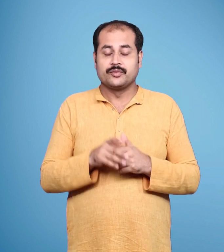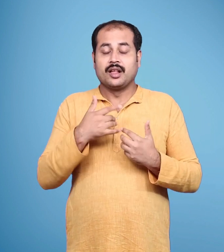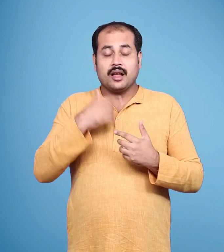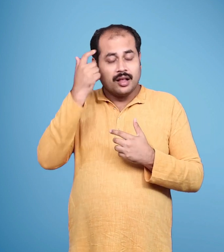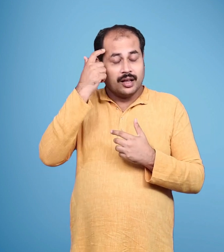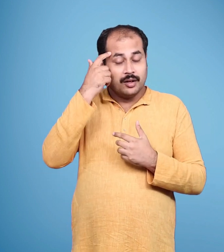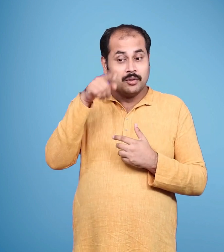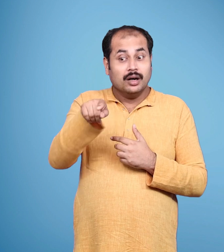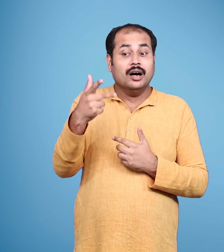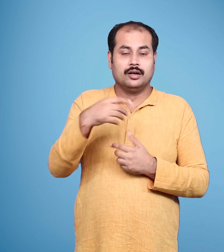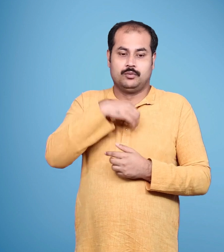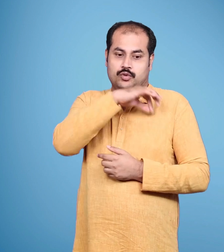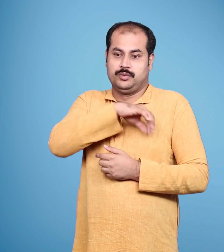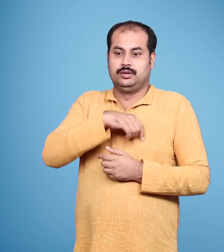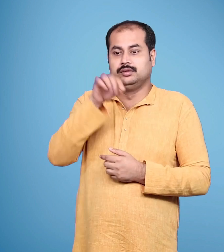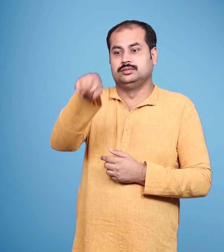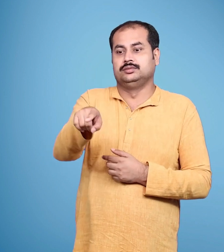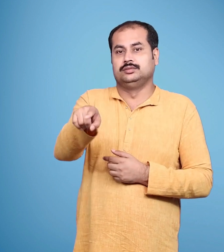मुझे तुम्हारे हित में यही उचित लगा